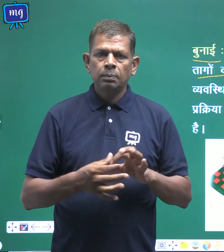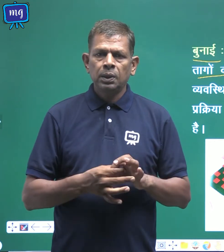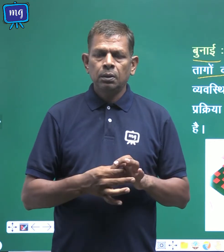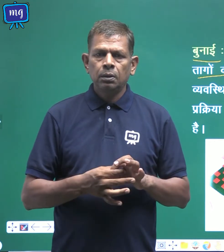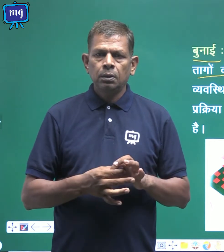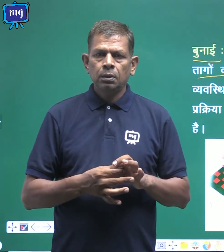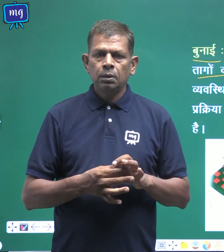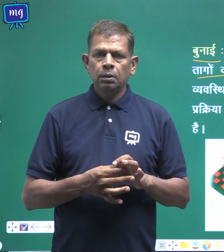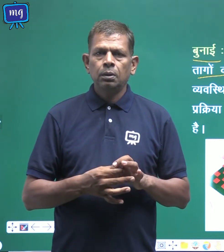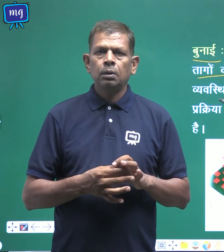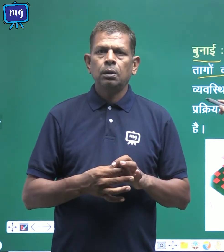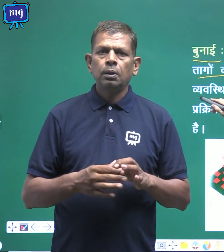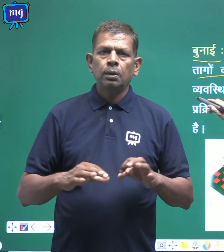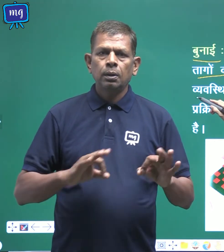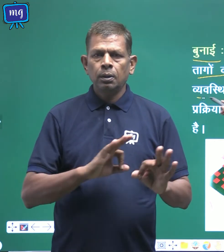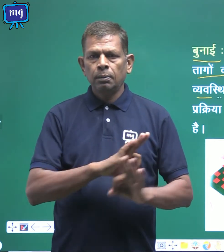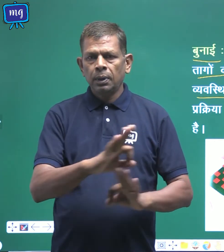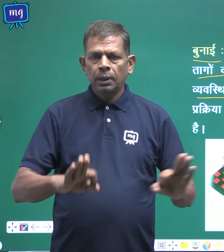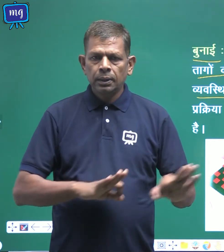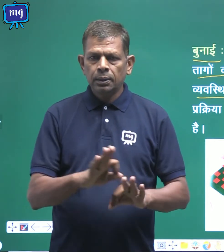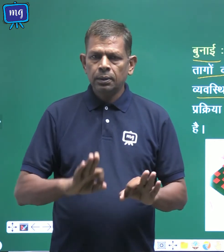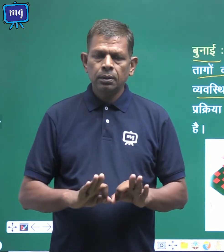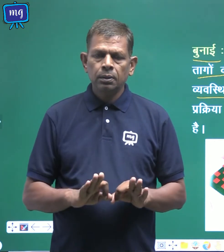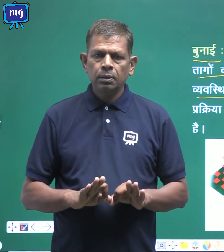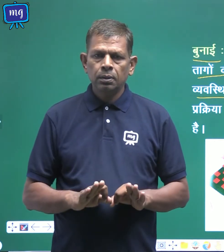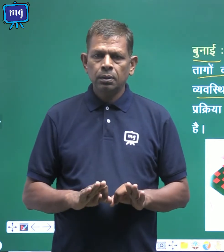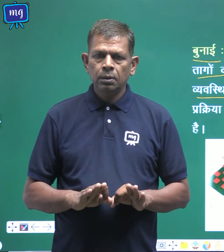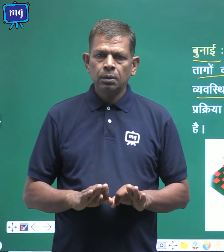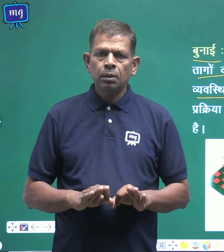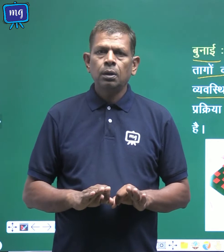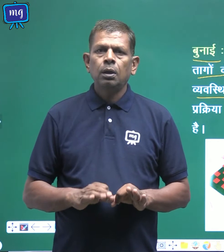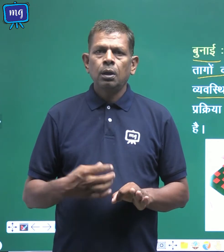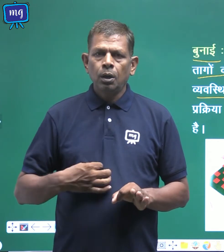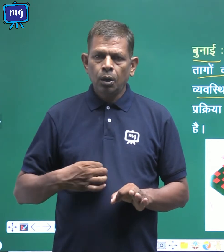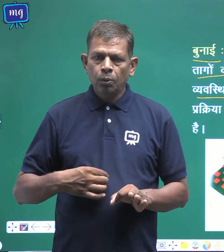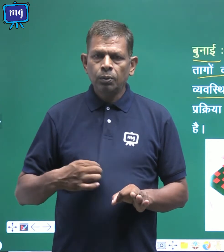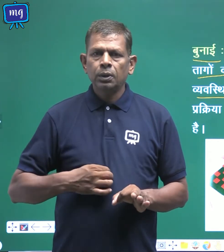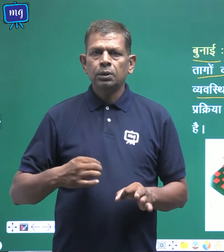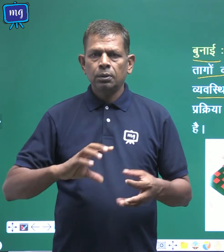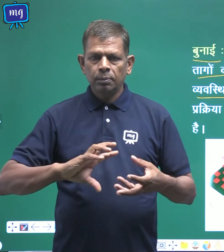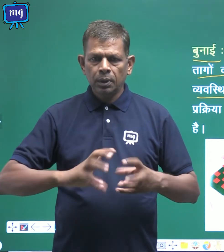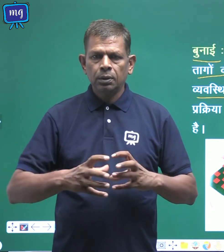व्यवस्थित करके वस्तर बनाने की